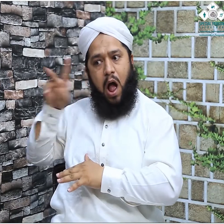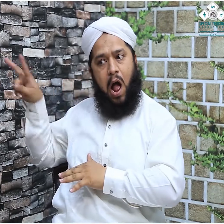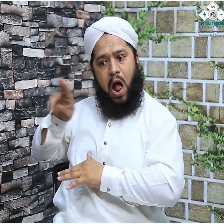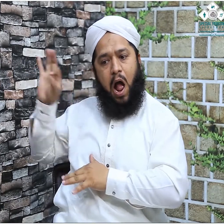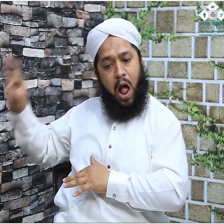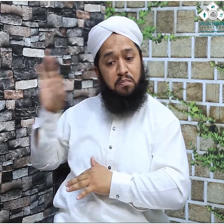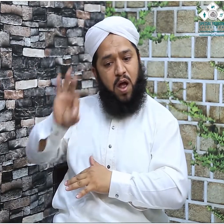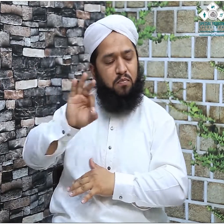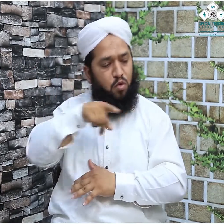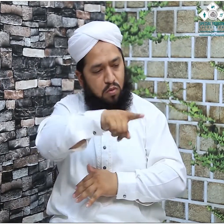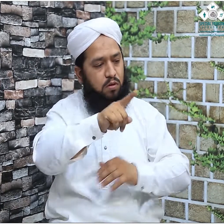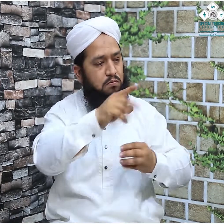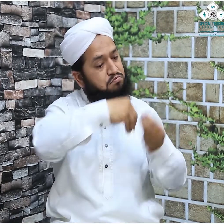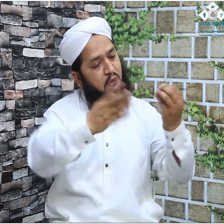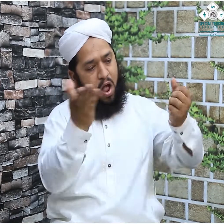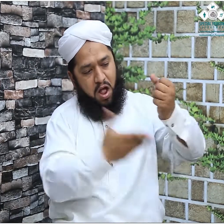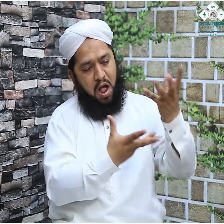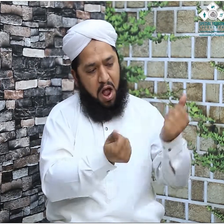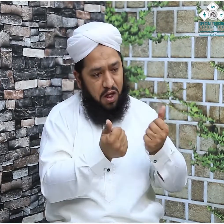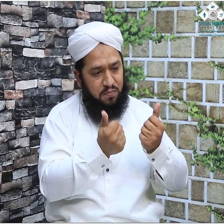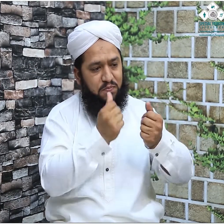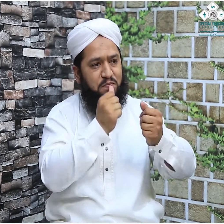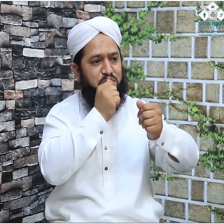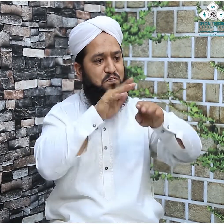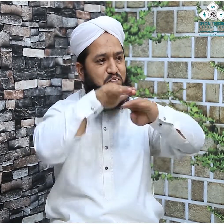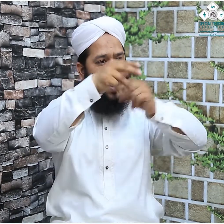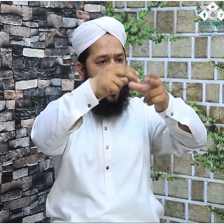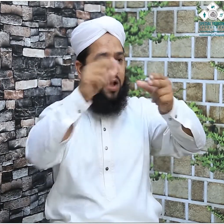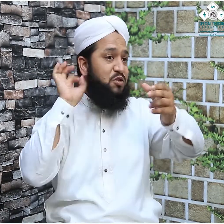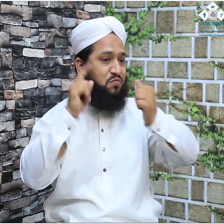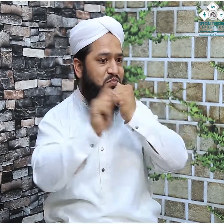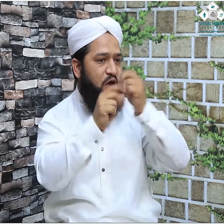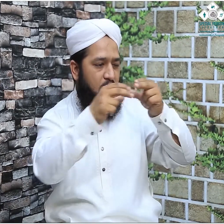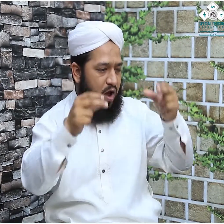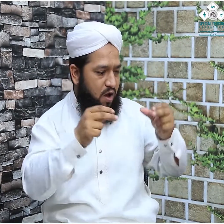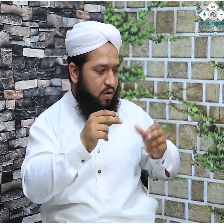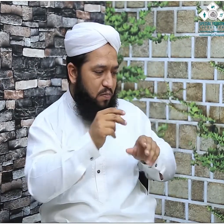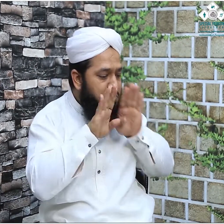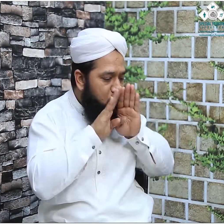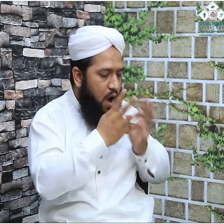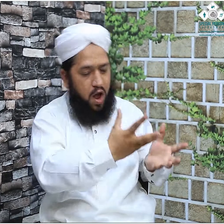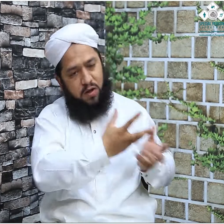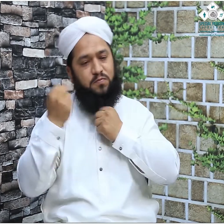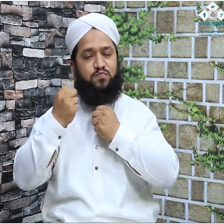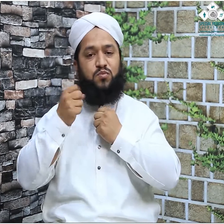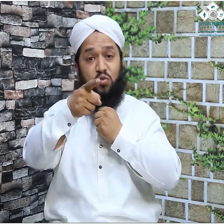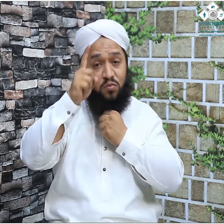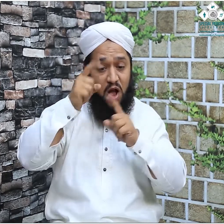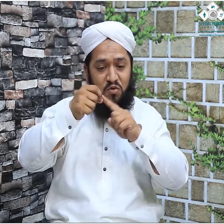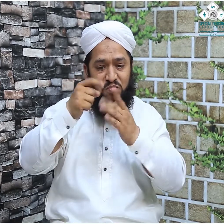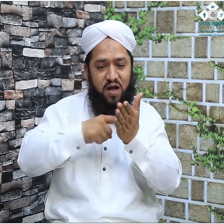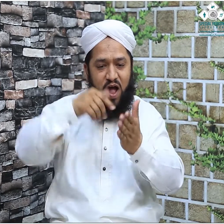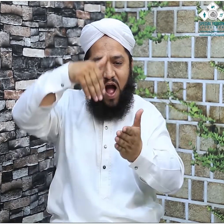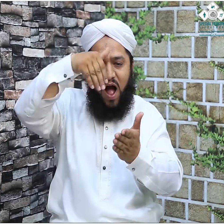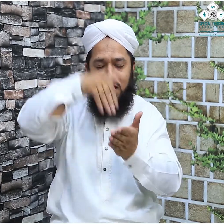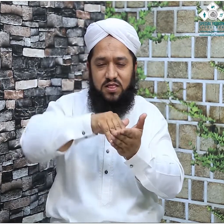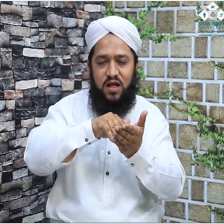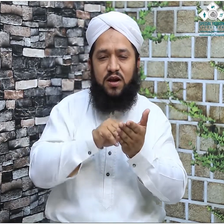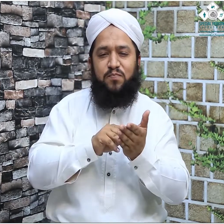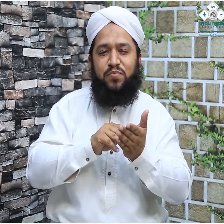جو ہاتھیوں والا واقعہ ہے اور یہ بڑا زبدس ہسٹوریکل قرآنی ایونٹ ہے اور قرآنی واقعہ ہے کہ جس میں ہاتھیوں کا پورا لشکر